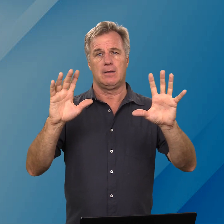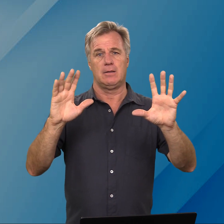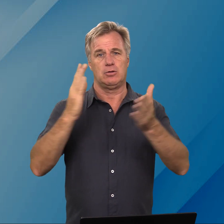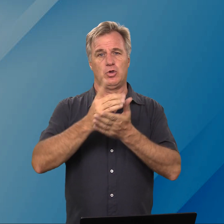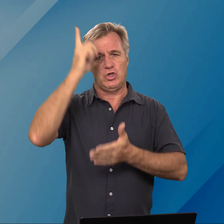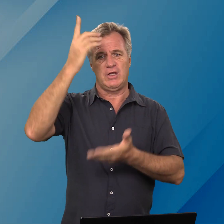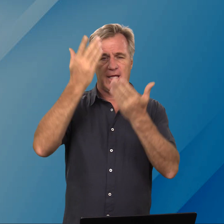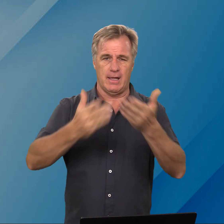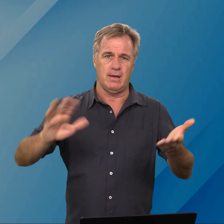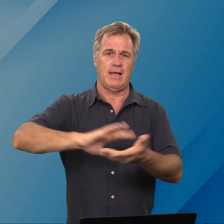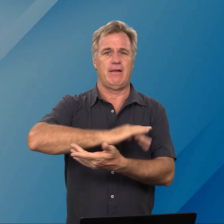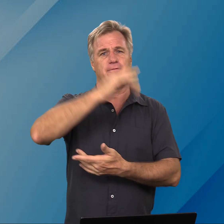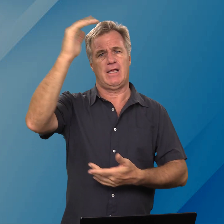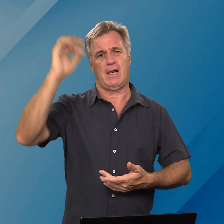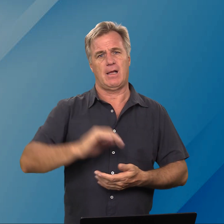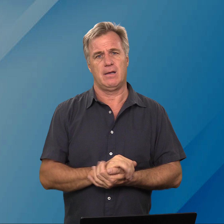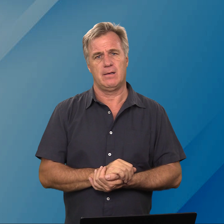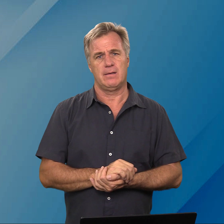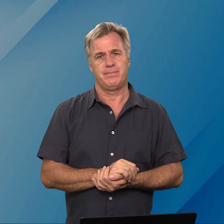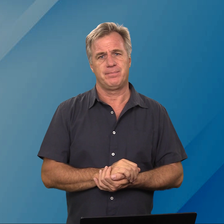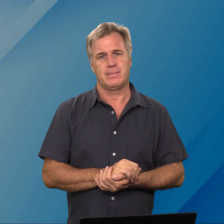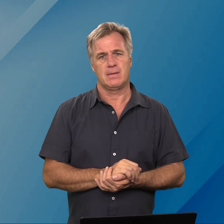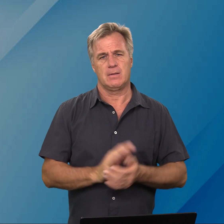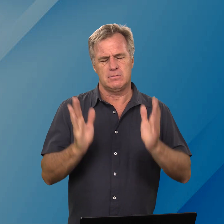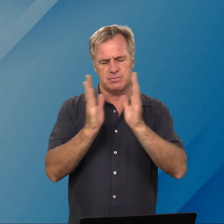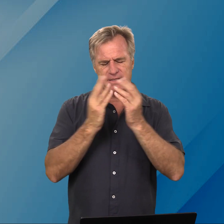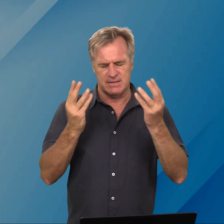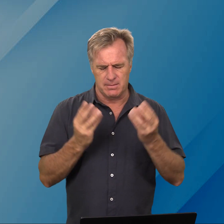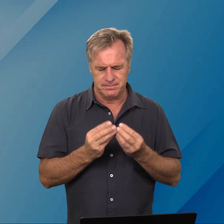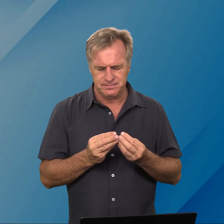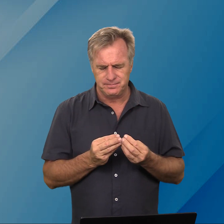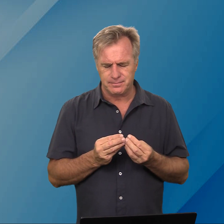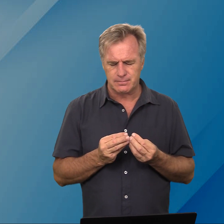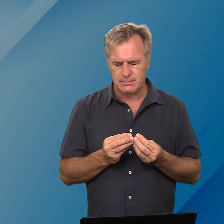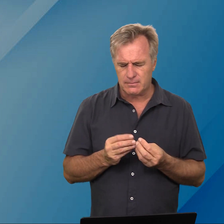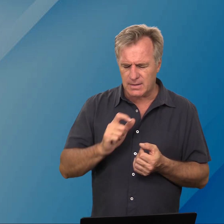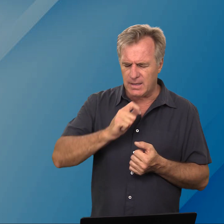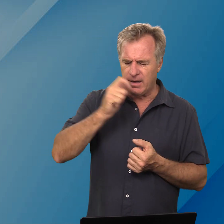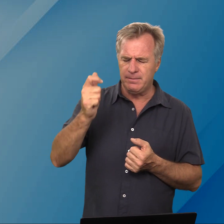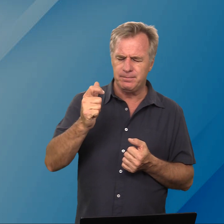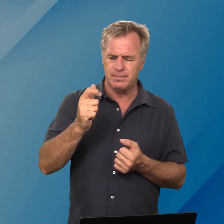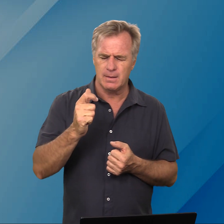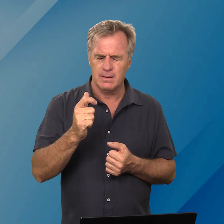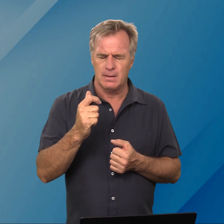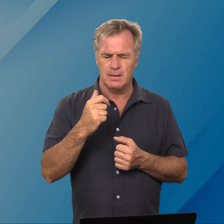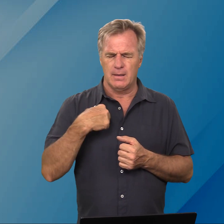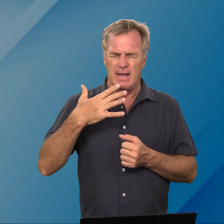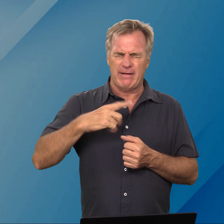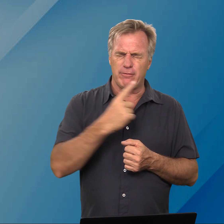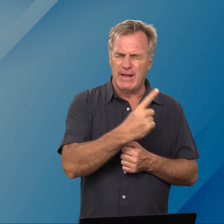tot jy eer en verheerliking om ons bid saam heren ek wil vir